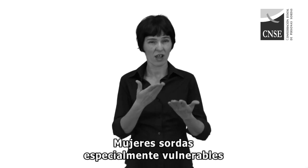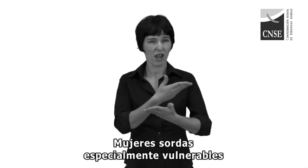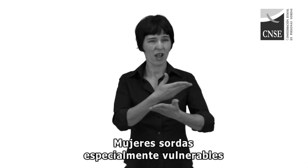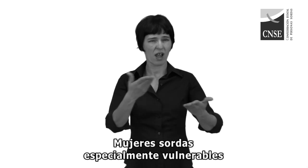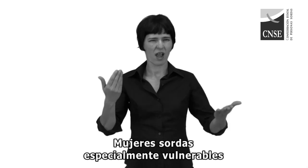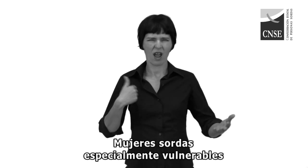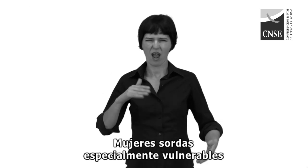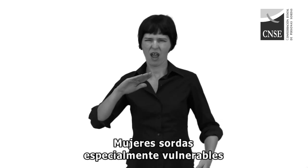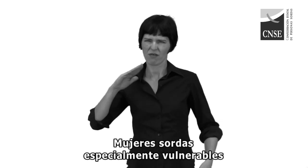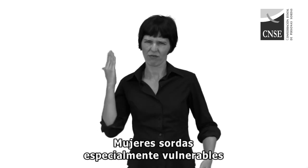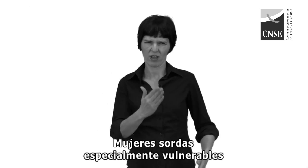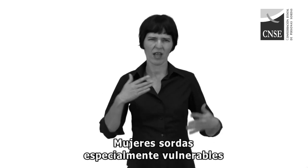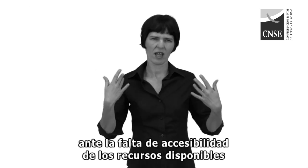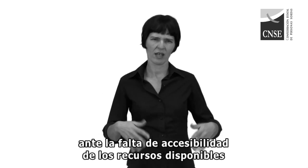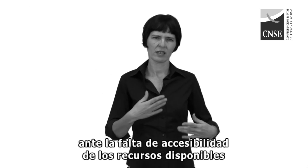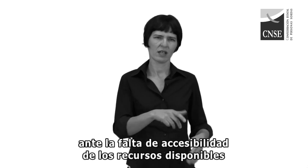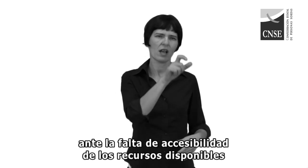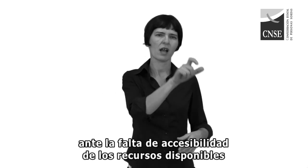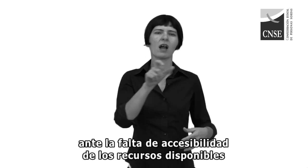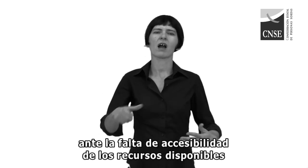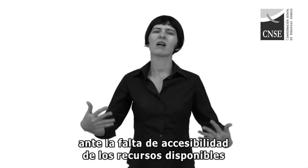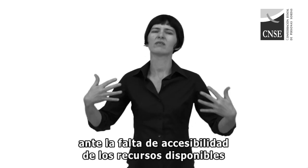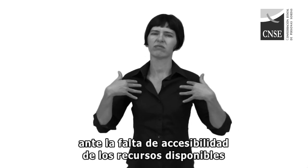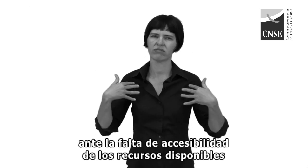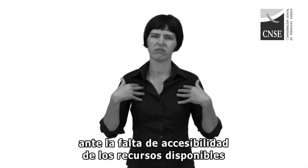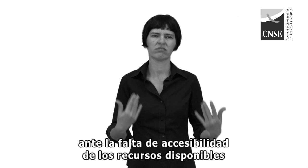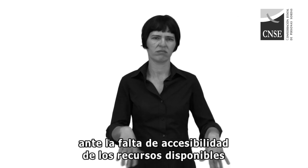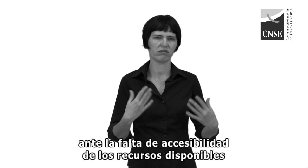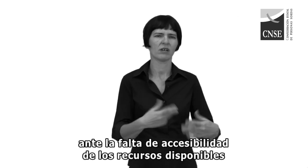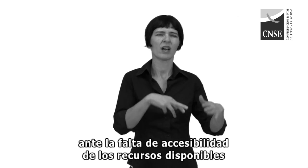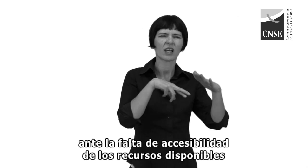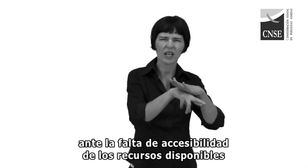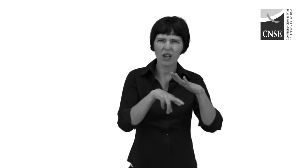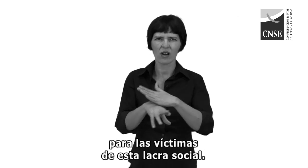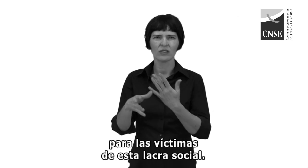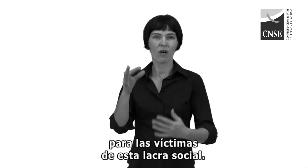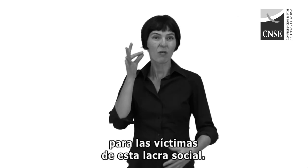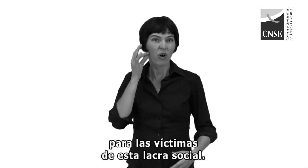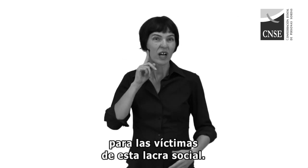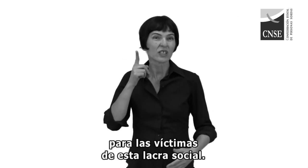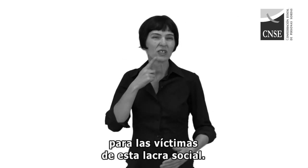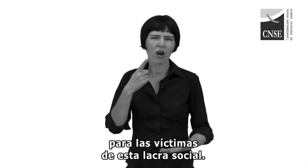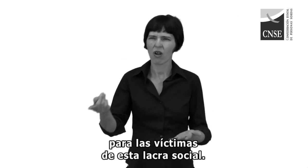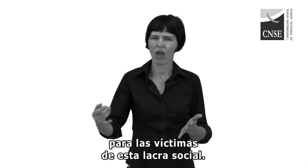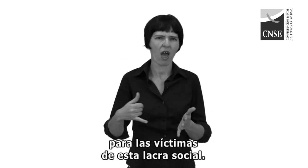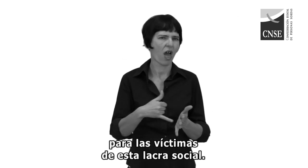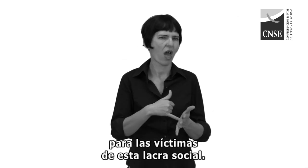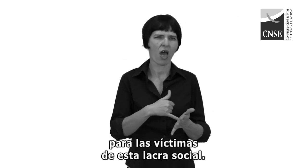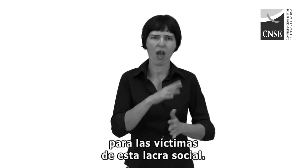Mujeres sordas, especialmente vulnerables ante la falta de accesibilidad de los recursos disponibles para las víctimas de esta lacra